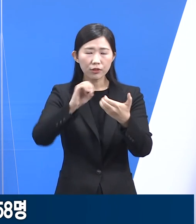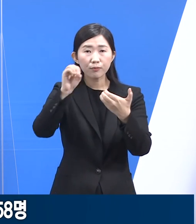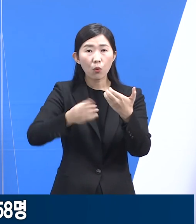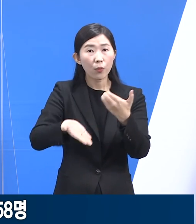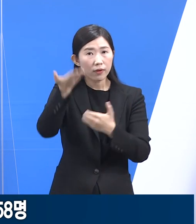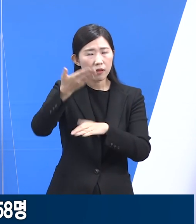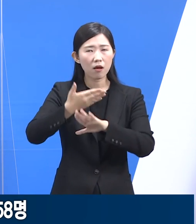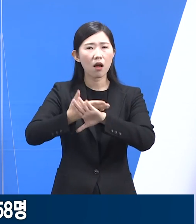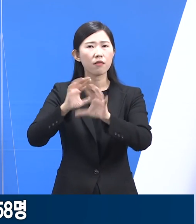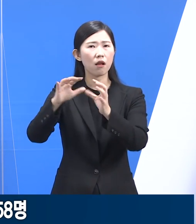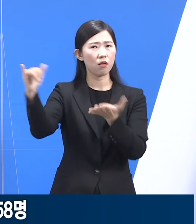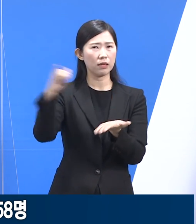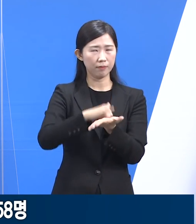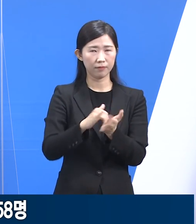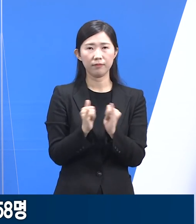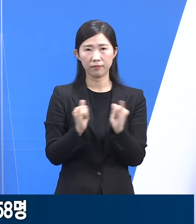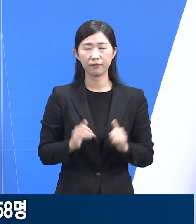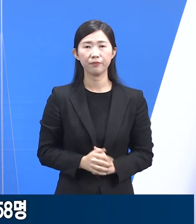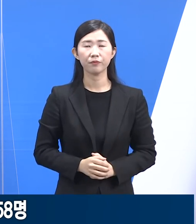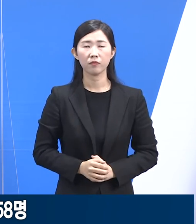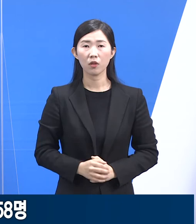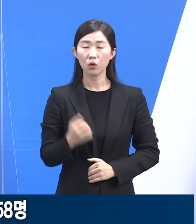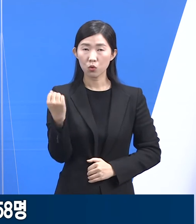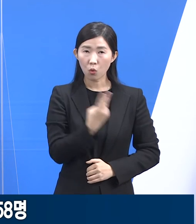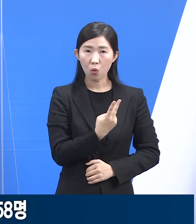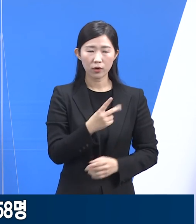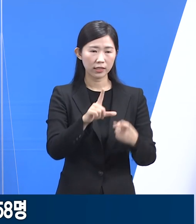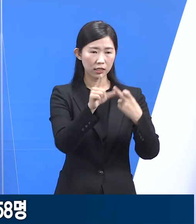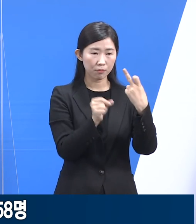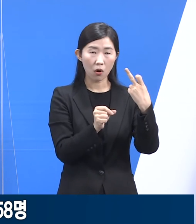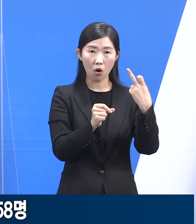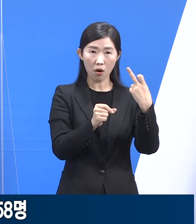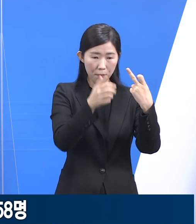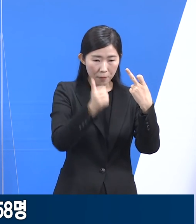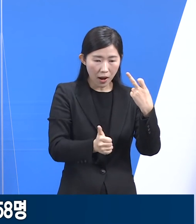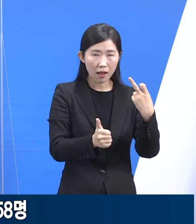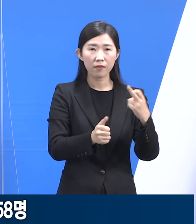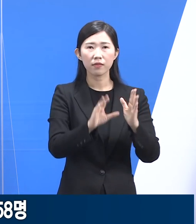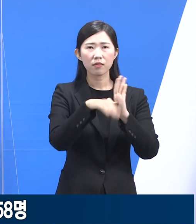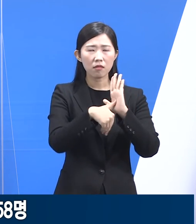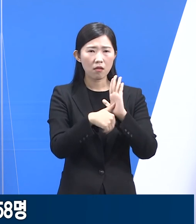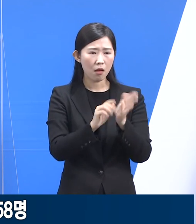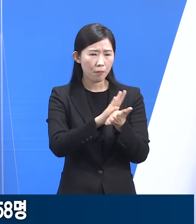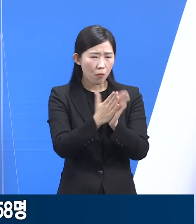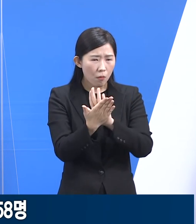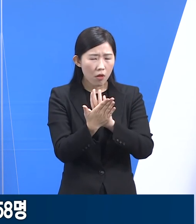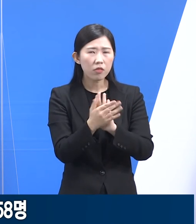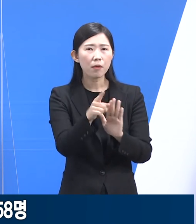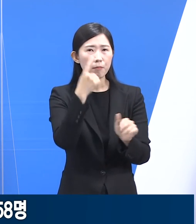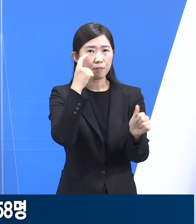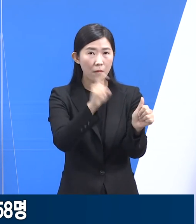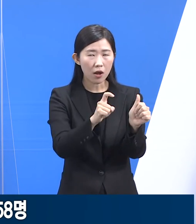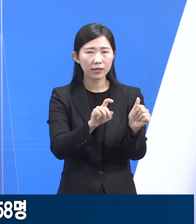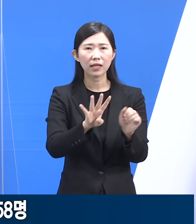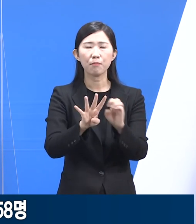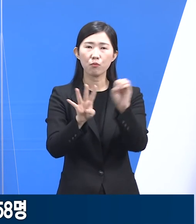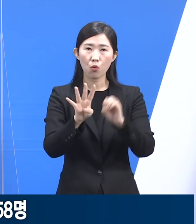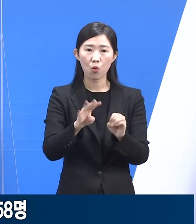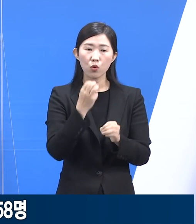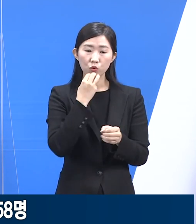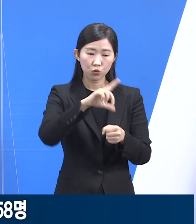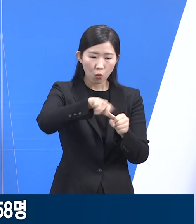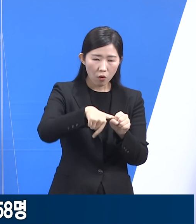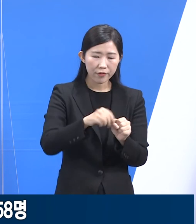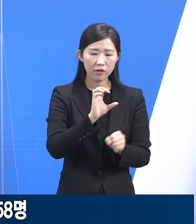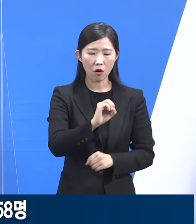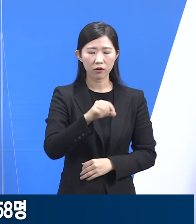12월 5주차 전국 국내 감염 사례 중 오미크론 변이 바이러스 검출료는 4%이며 수도권은 0.3%입니다.